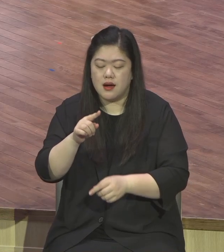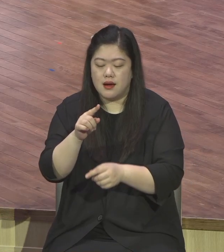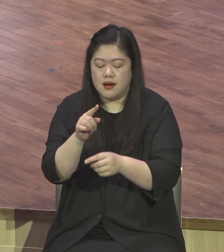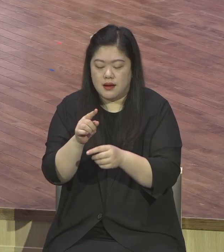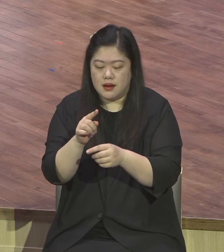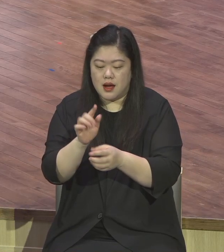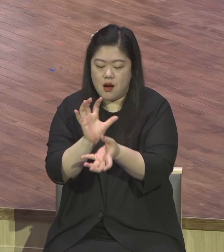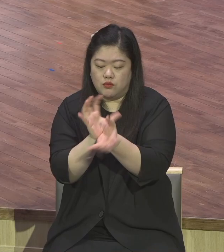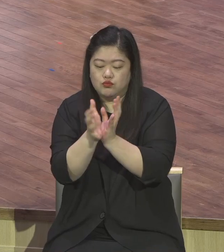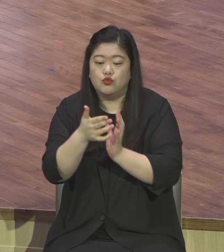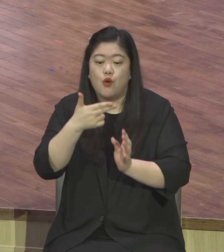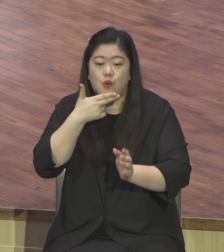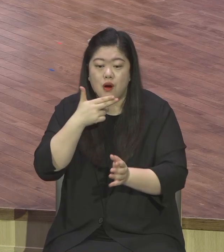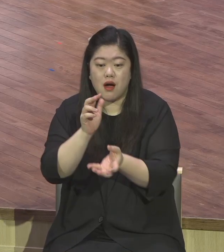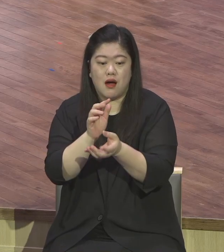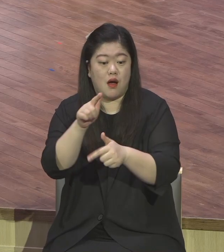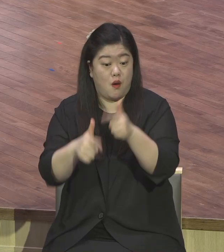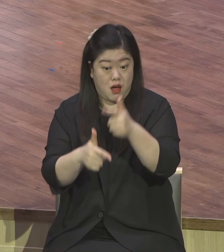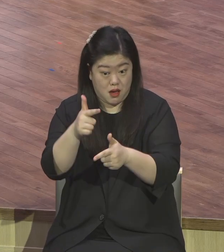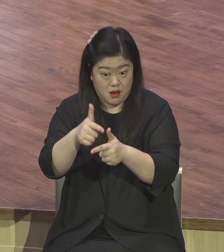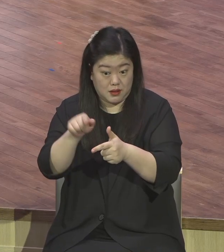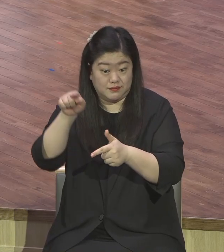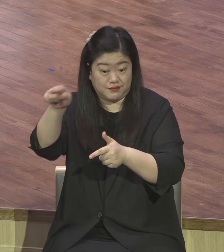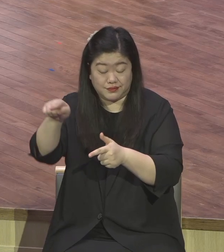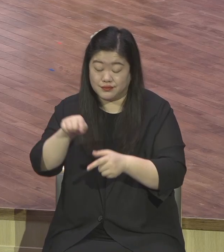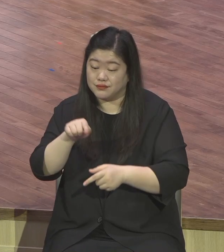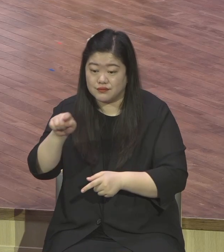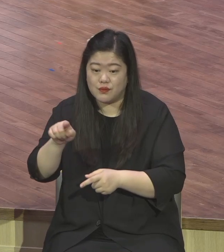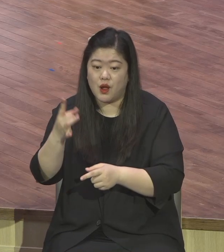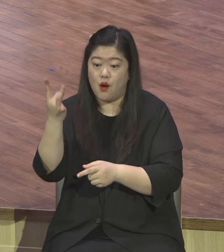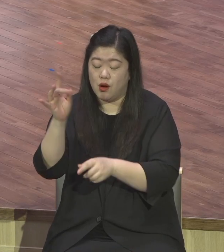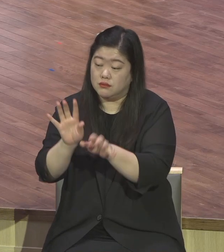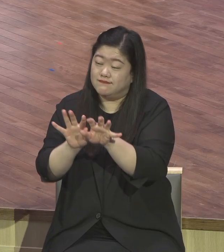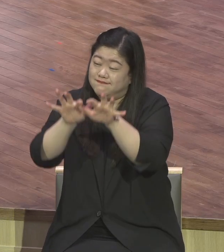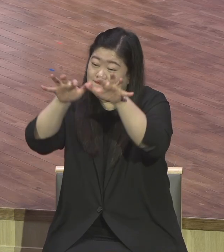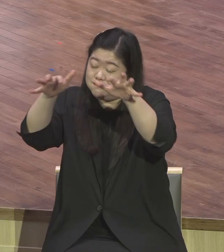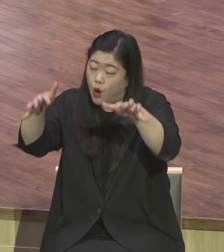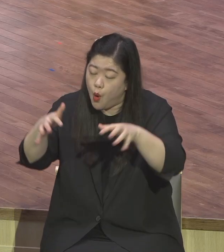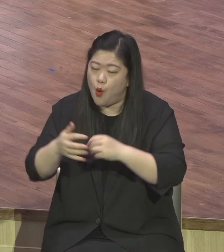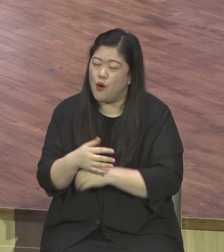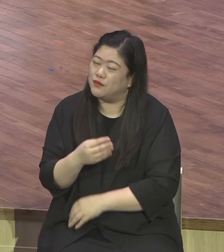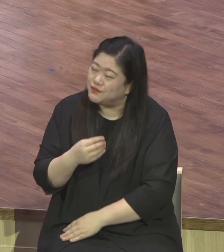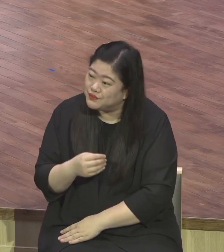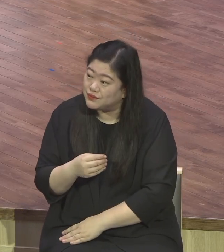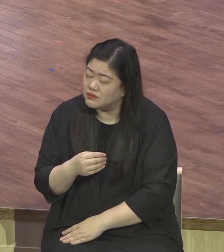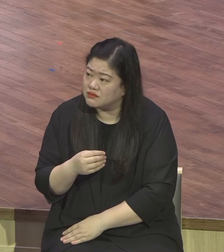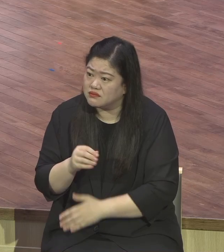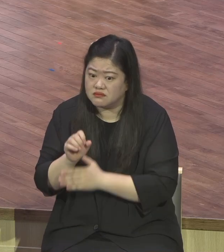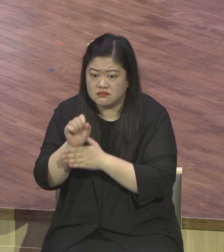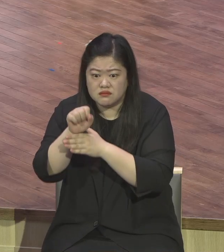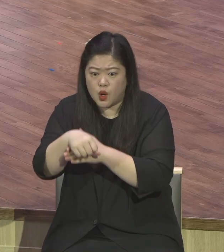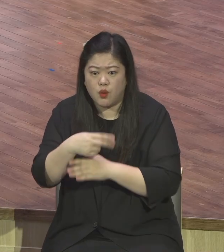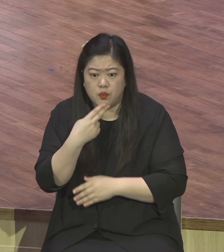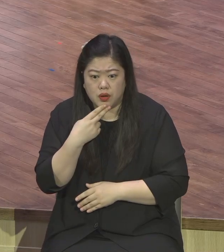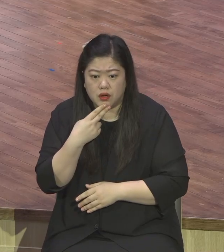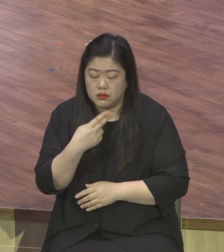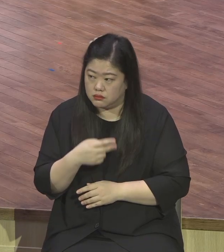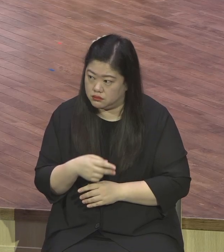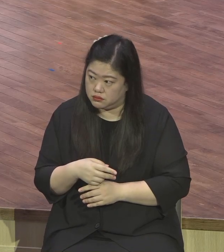실제로 열매가 없었어요. 그런데 예수님께서 갑자기 이 무화과나무를 향해서 저주를 하십니다.